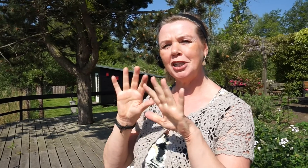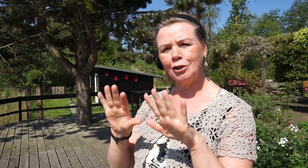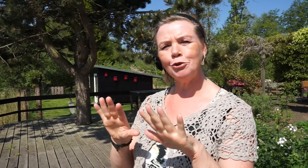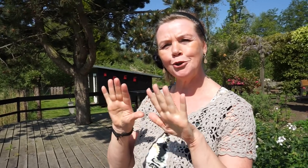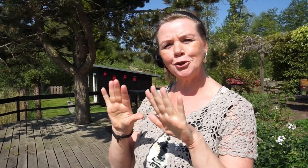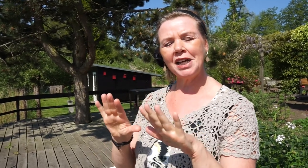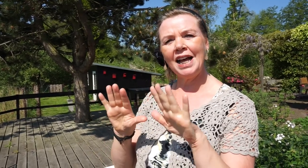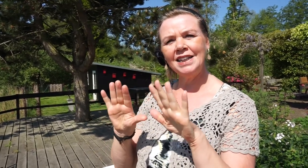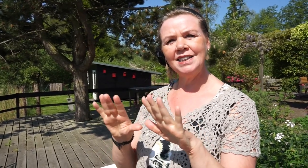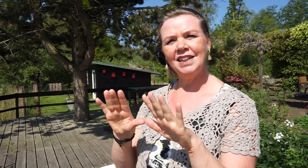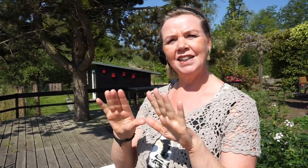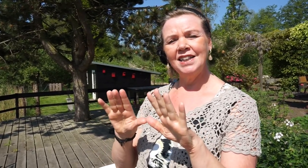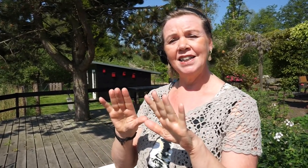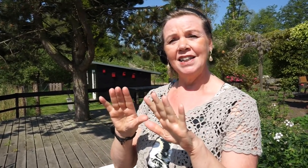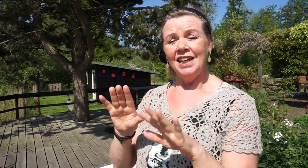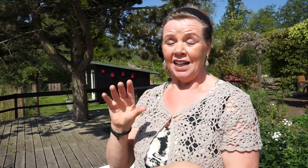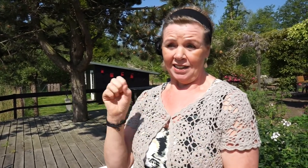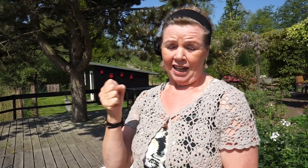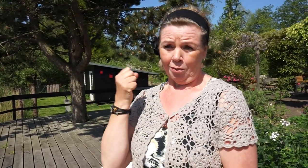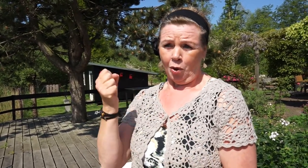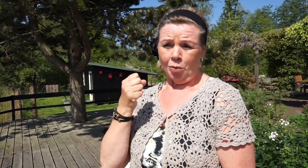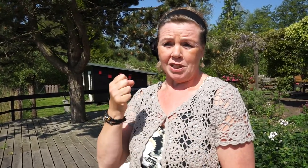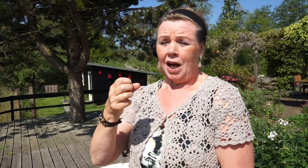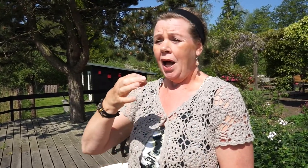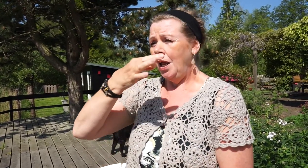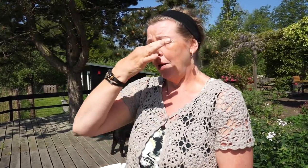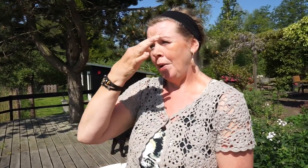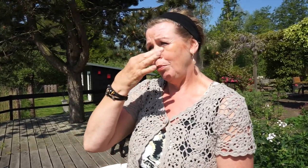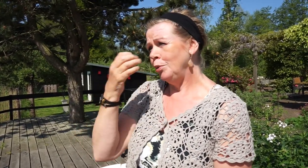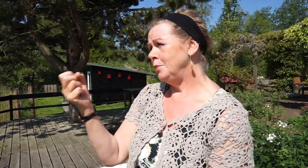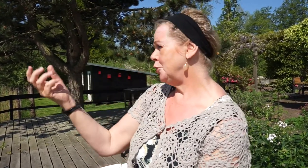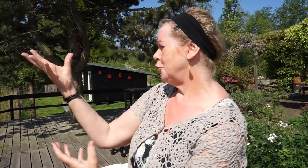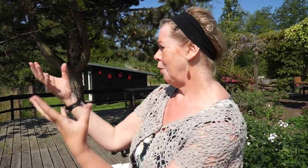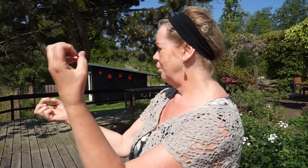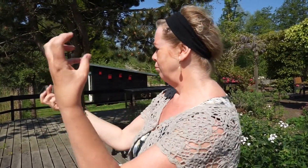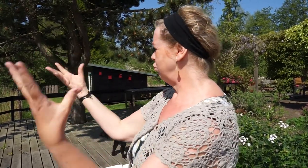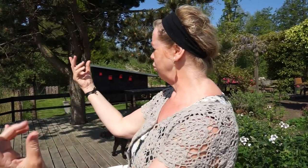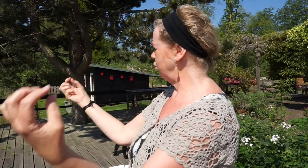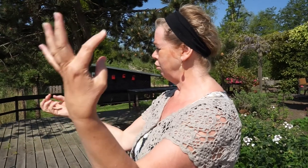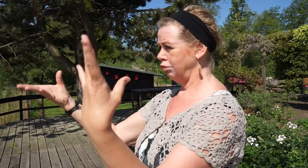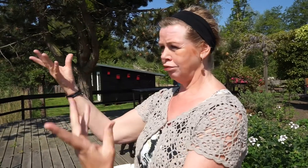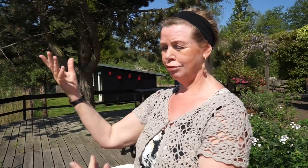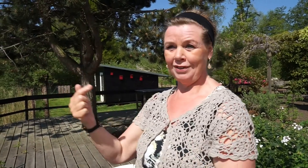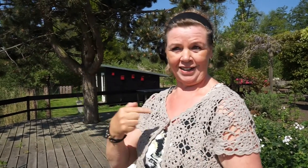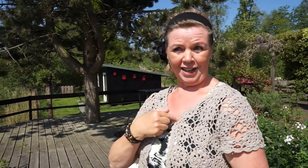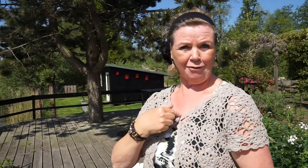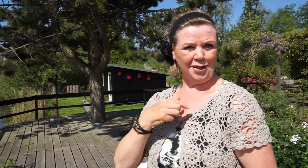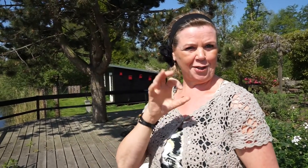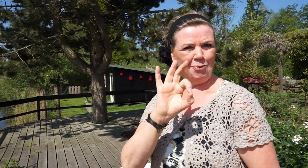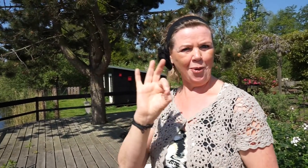heel rustig aan. En daarom komen er allemaal bloemetjes op. Ik vind het mooi.